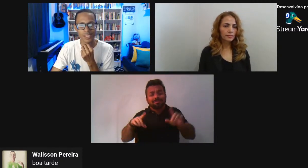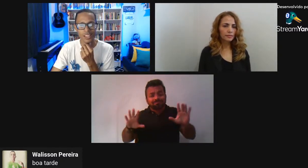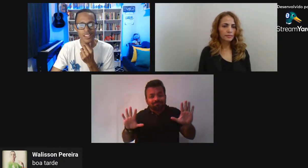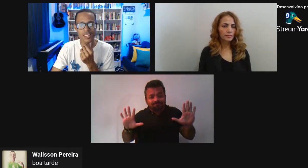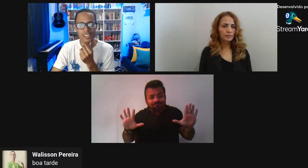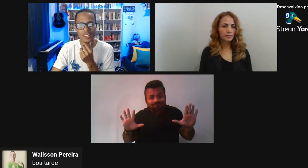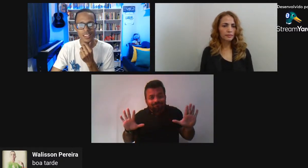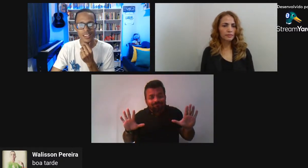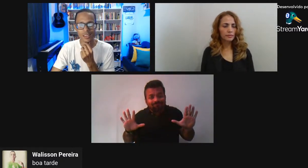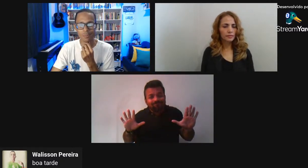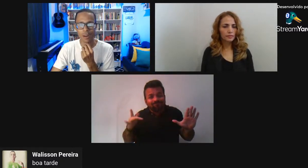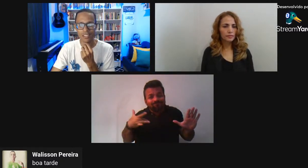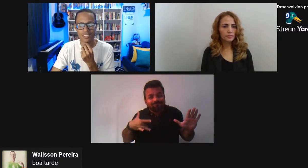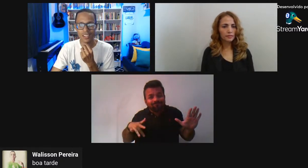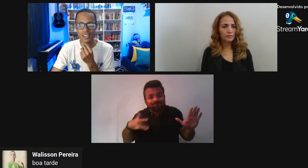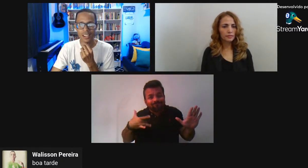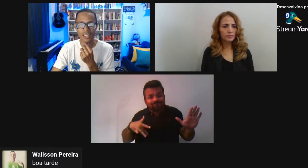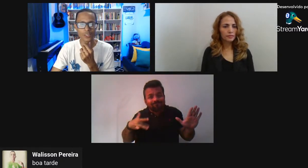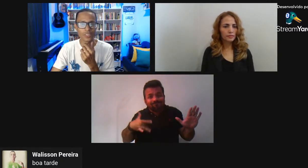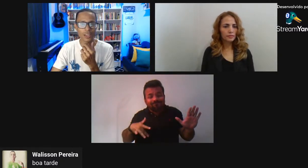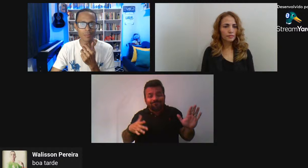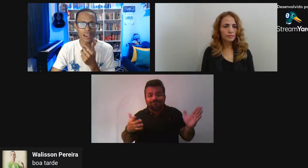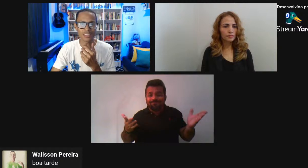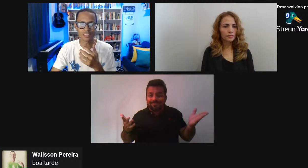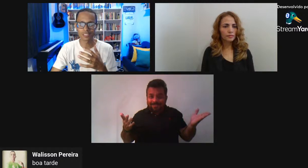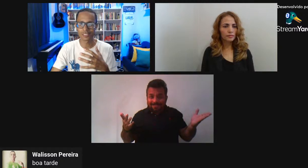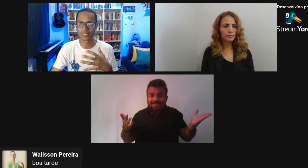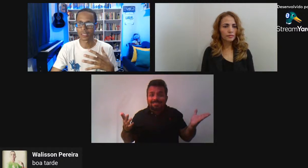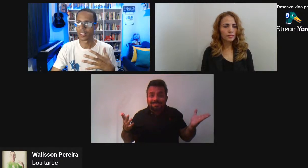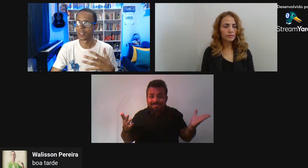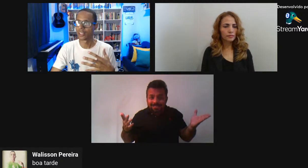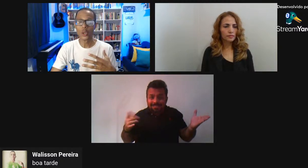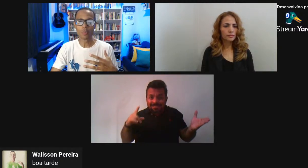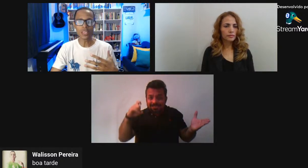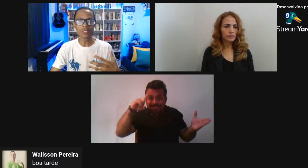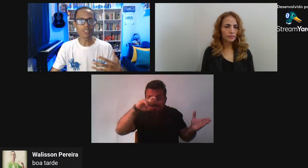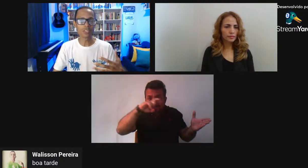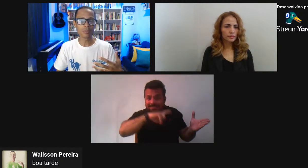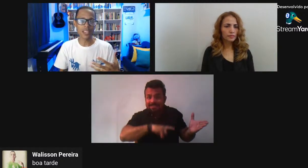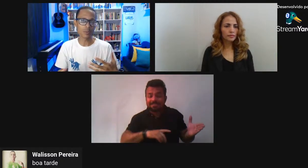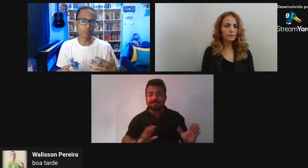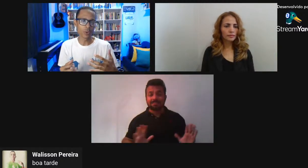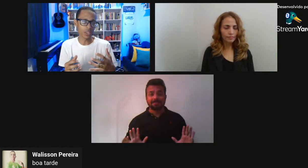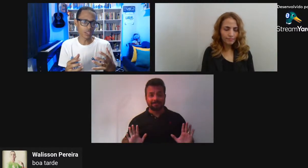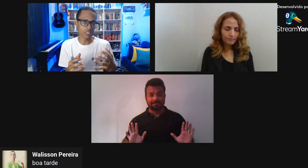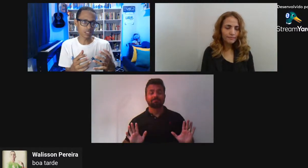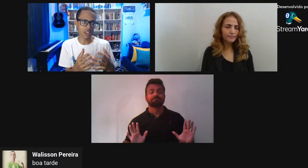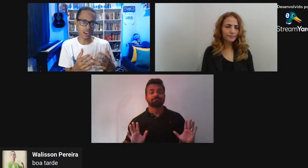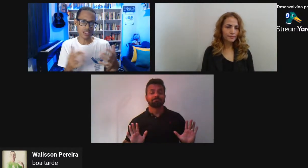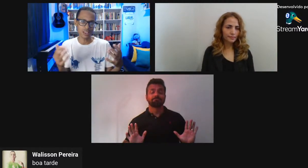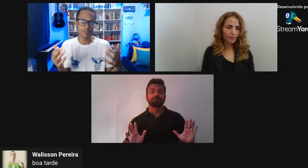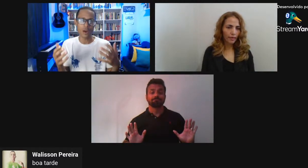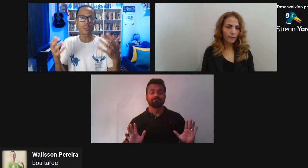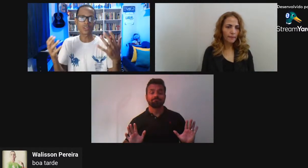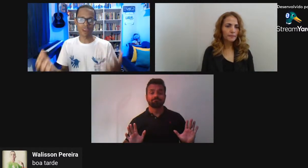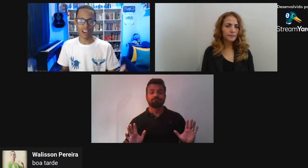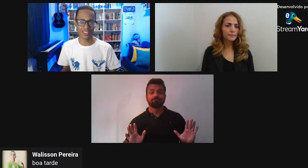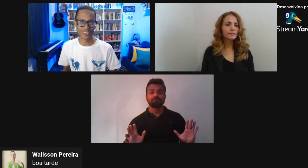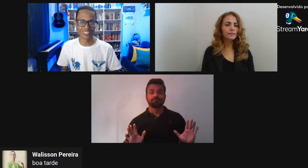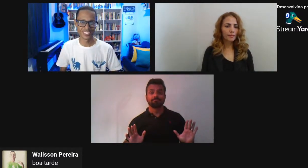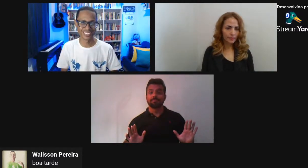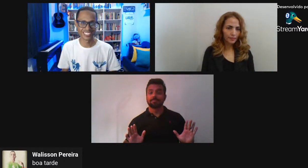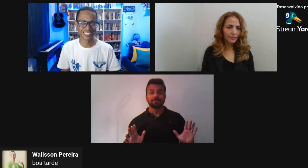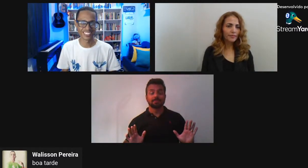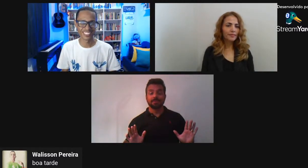E passa A não ter mais Domínio de si mesmo Porque se sair Para onde